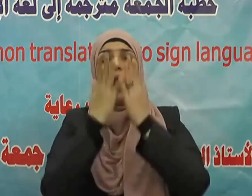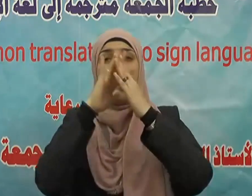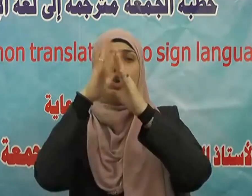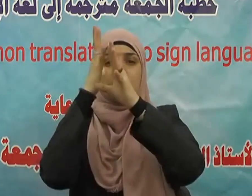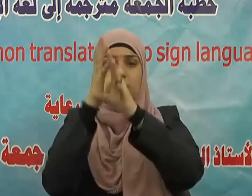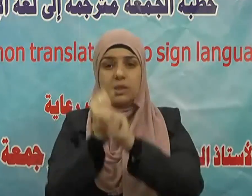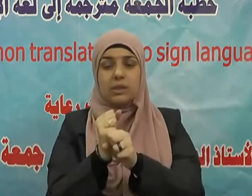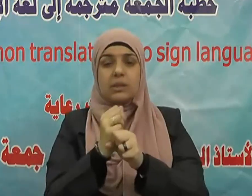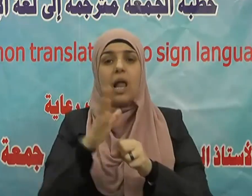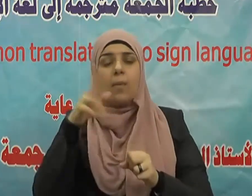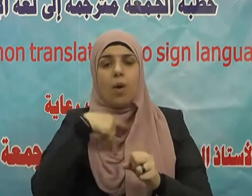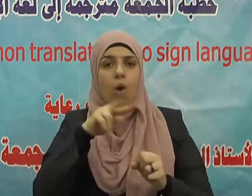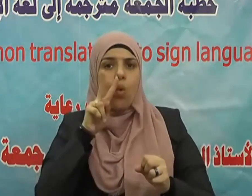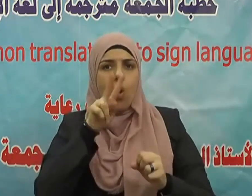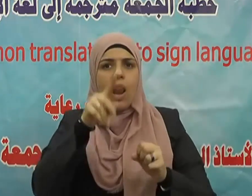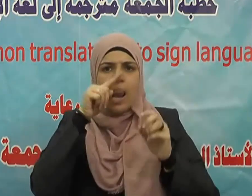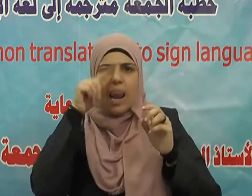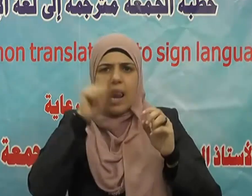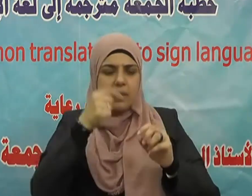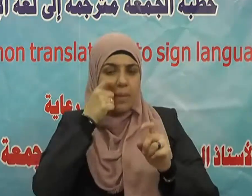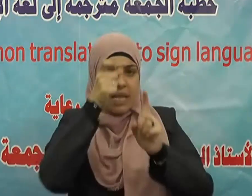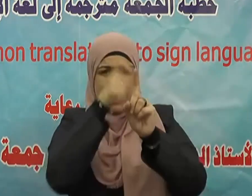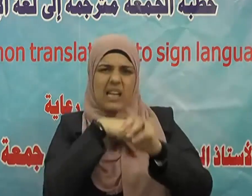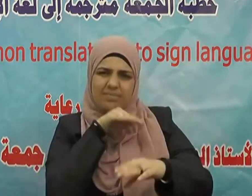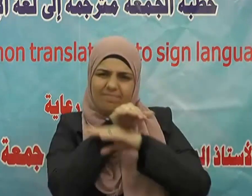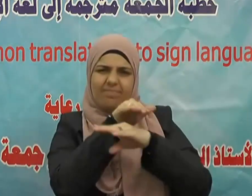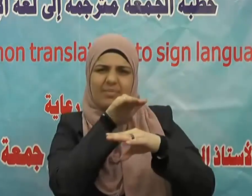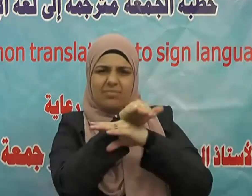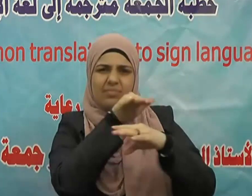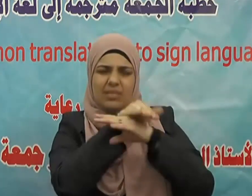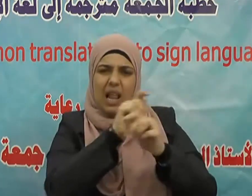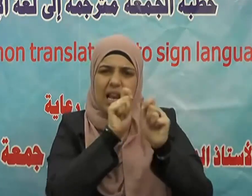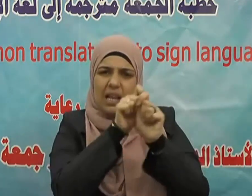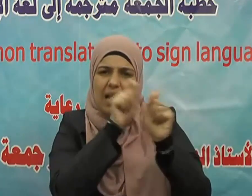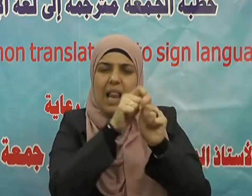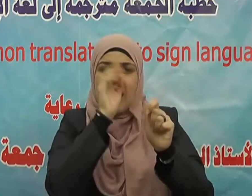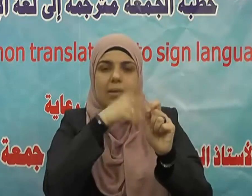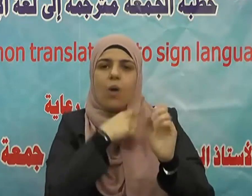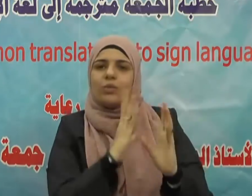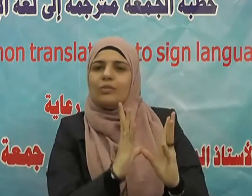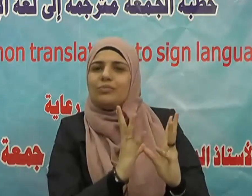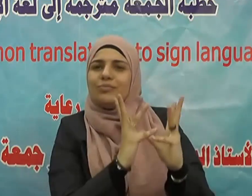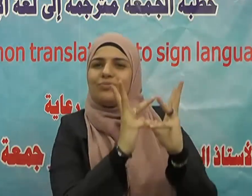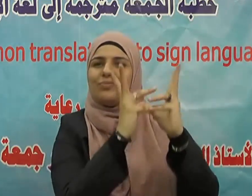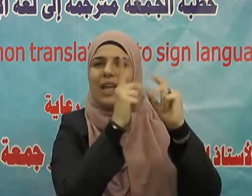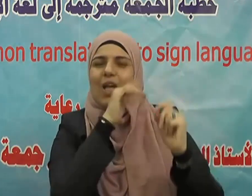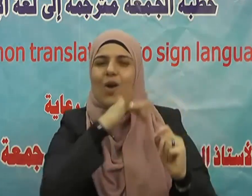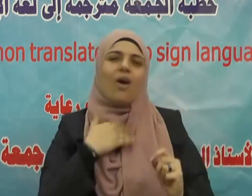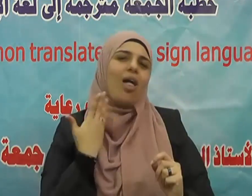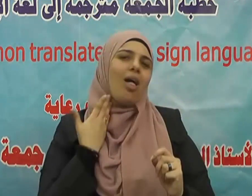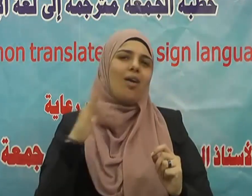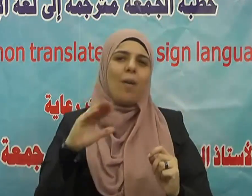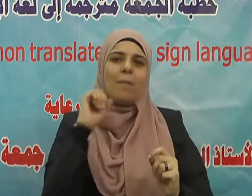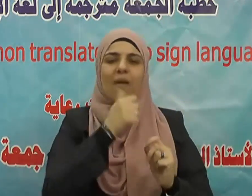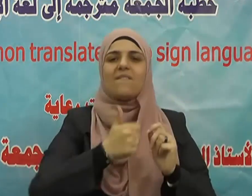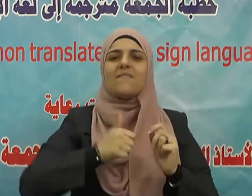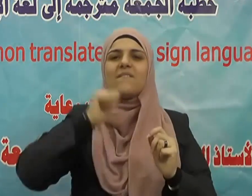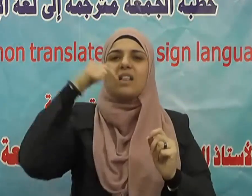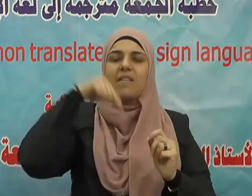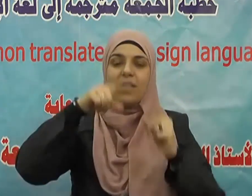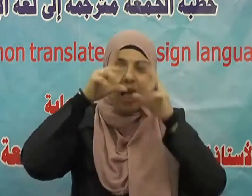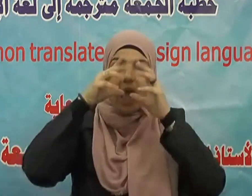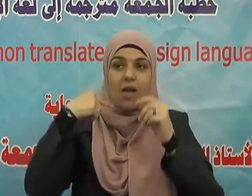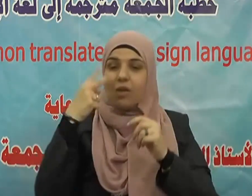نساء عسى أن يكون خيرا منهم فقد